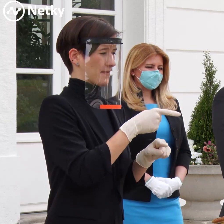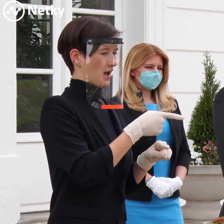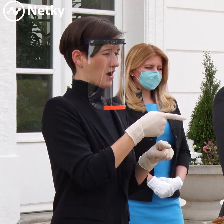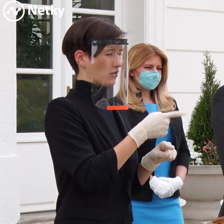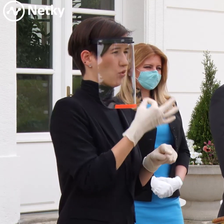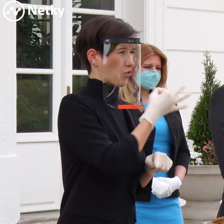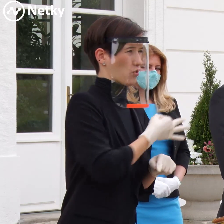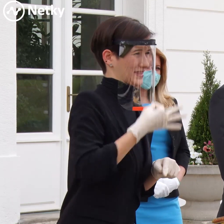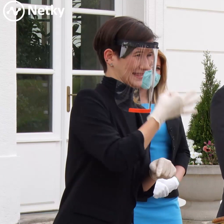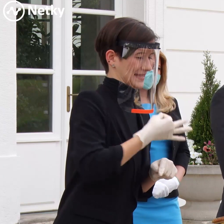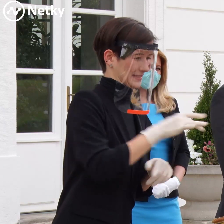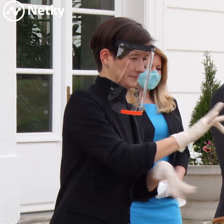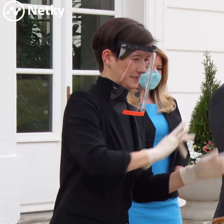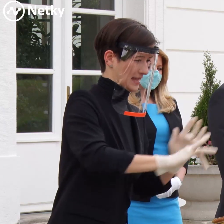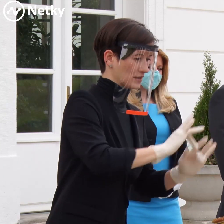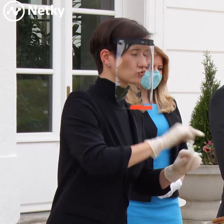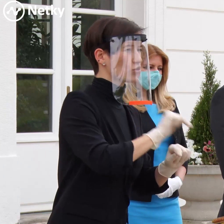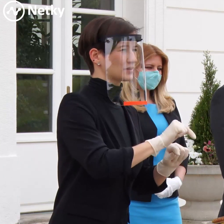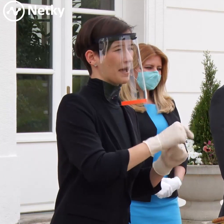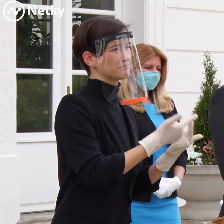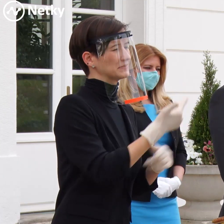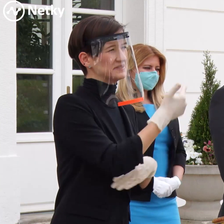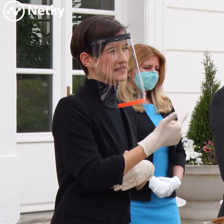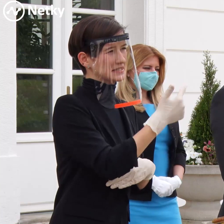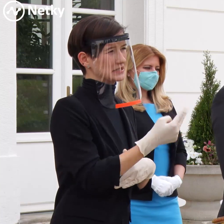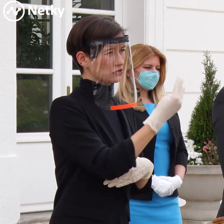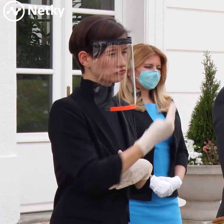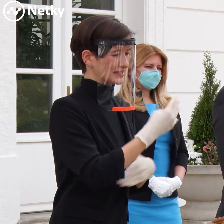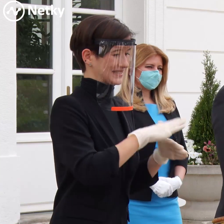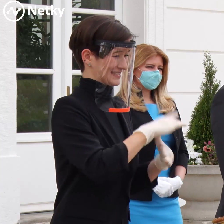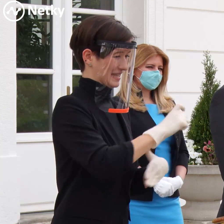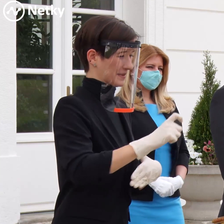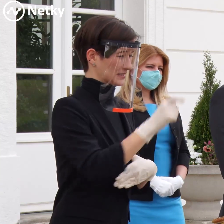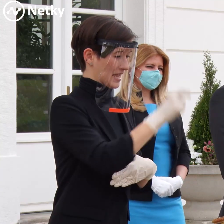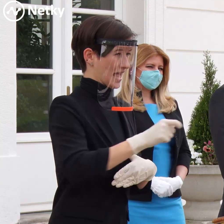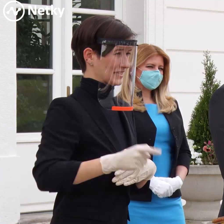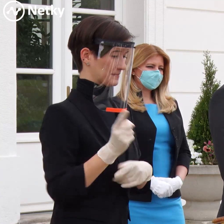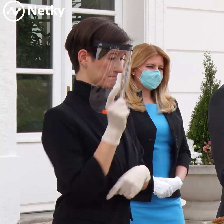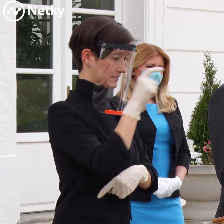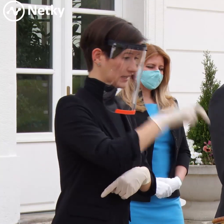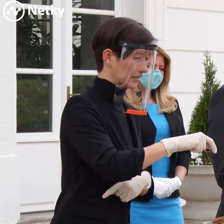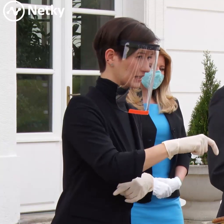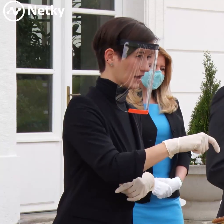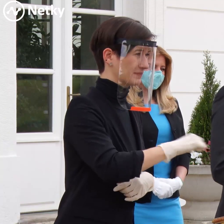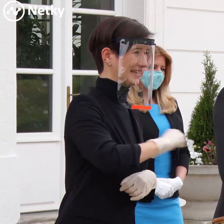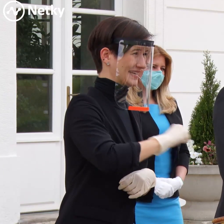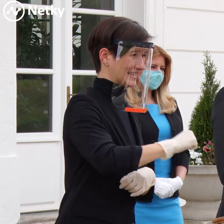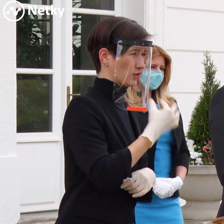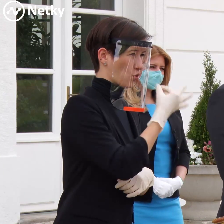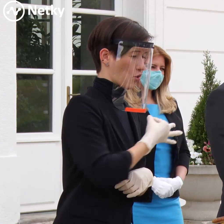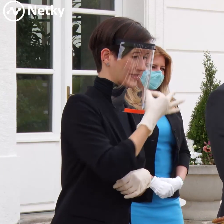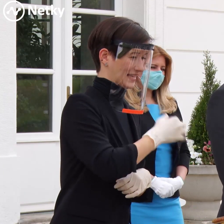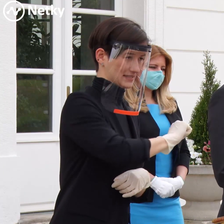desiatky týchto zamestnancov tam na pretestovanie. Pokiaľ budú mať pozitívny ten rýchlotest do 30 minút, budú následne pretestovaní